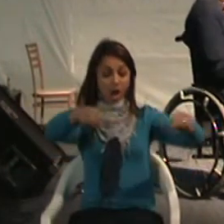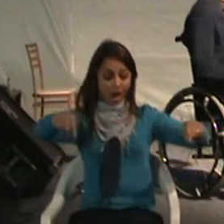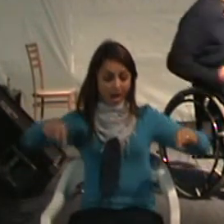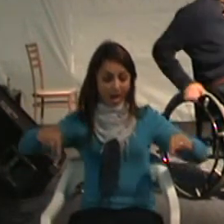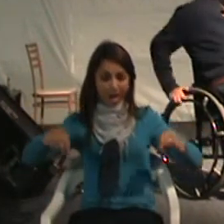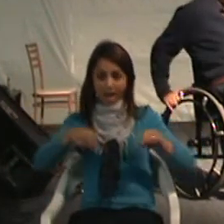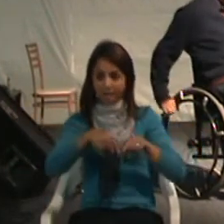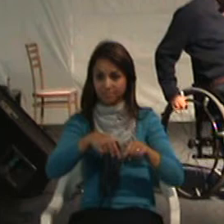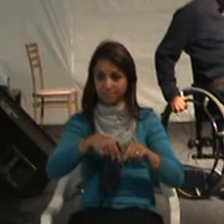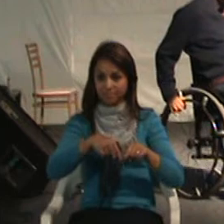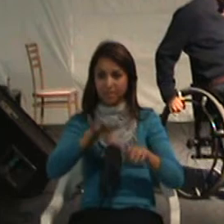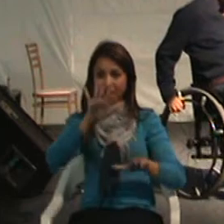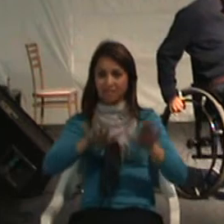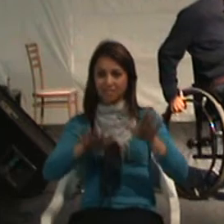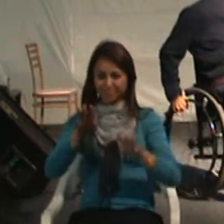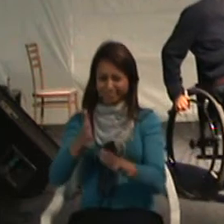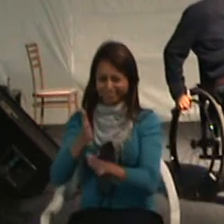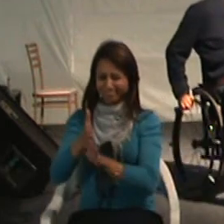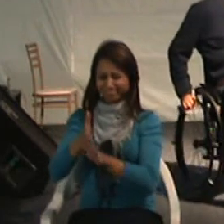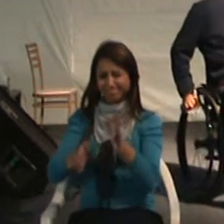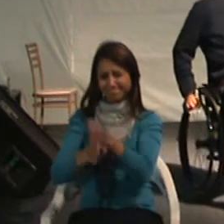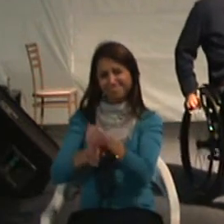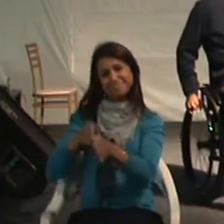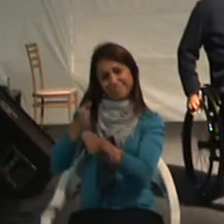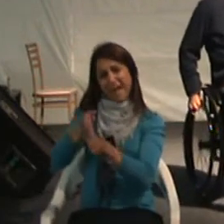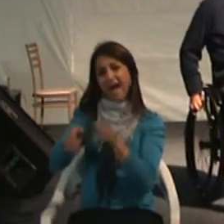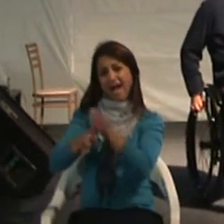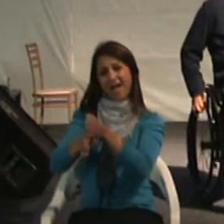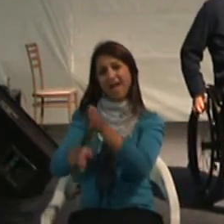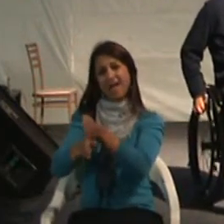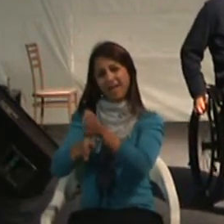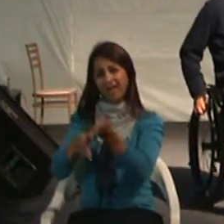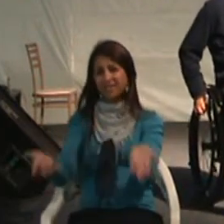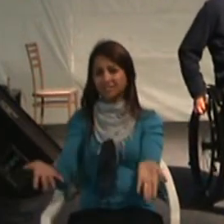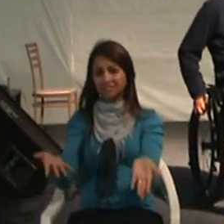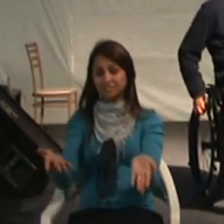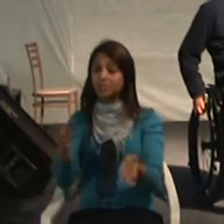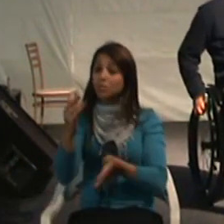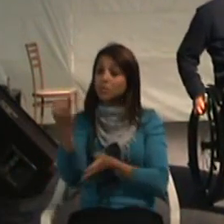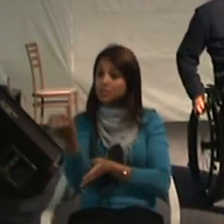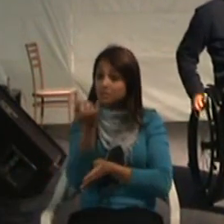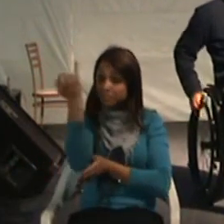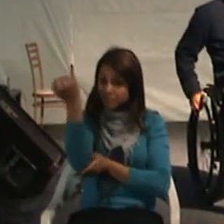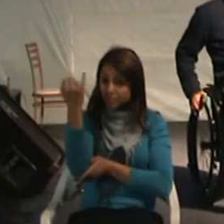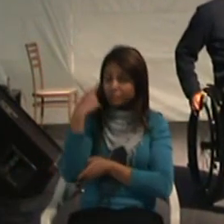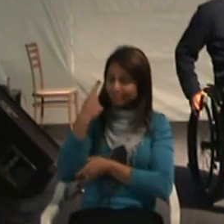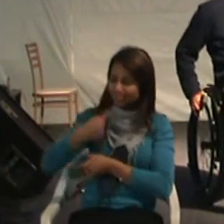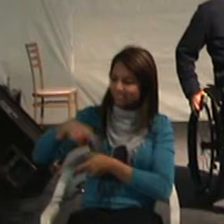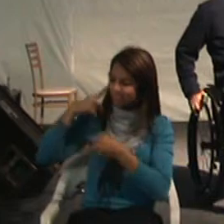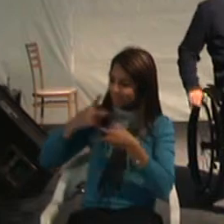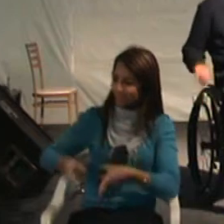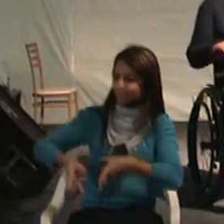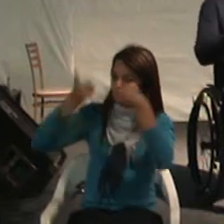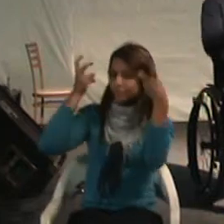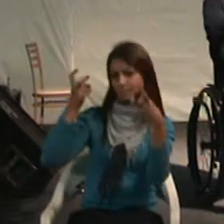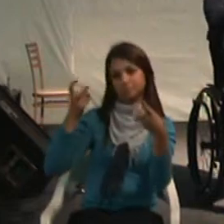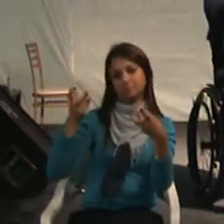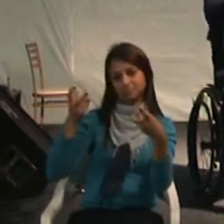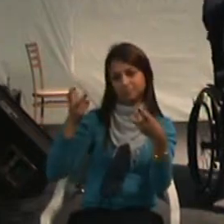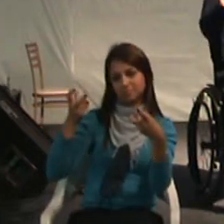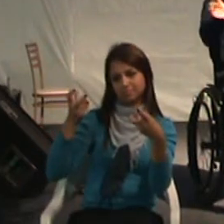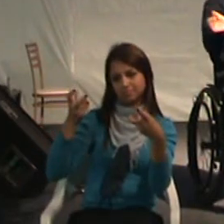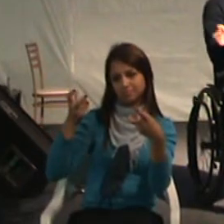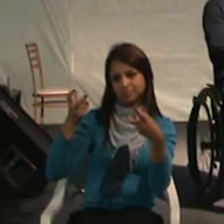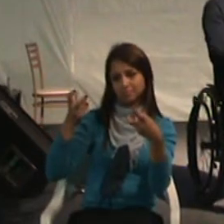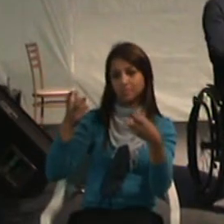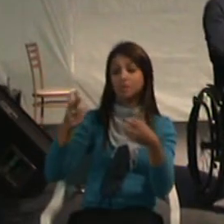limita a pessoa com deficiência. É importante que nós percebamos isso. No